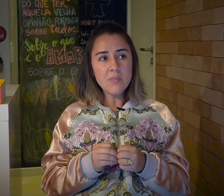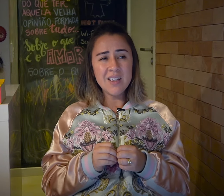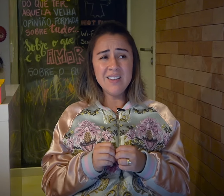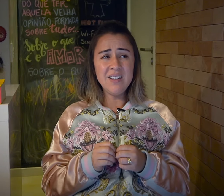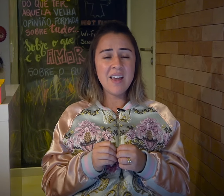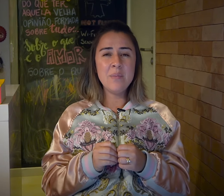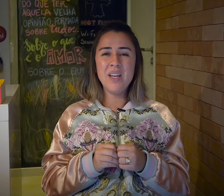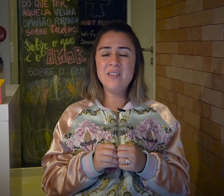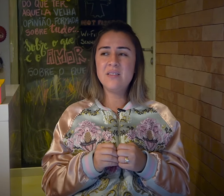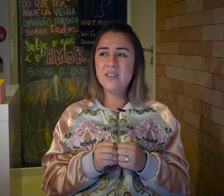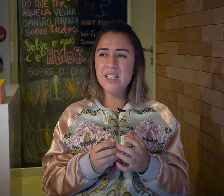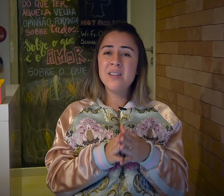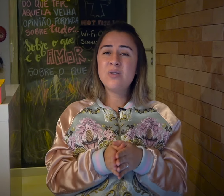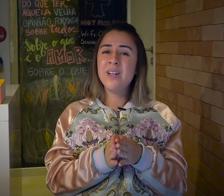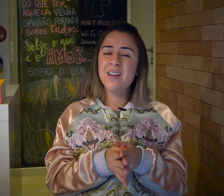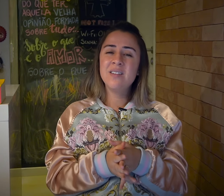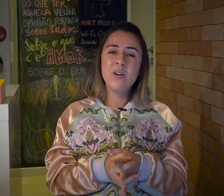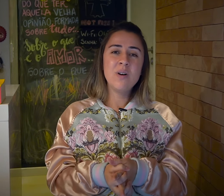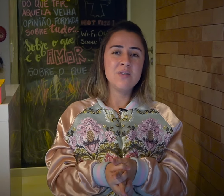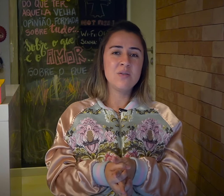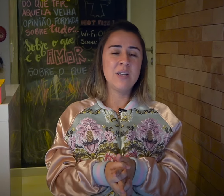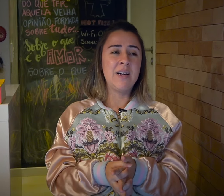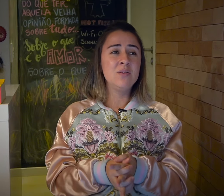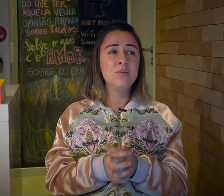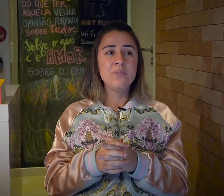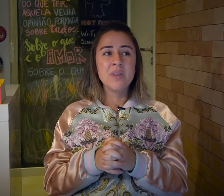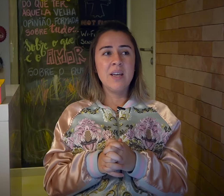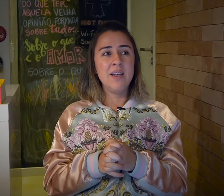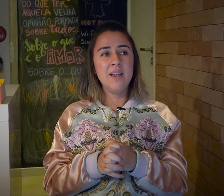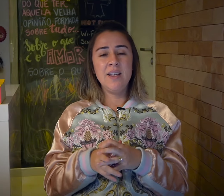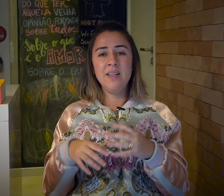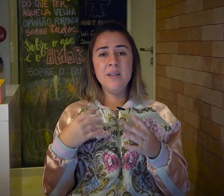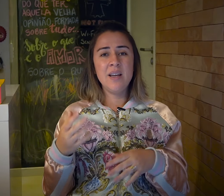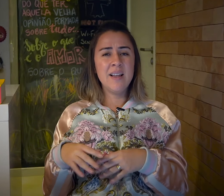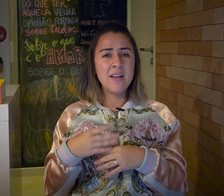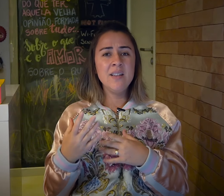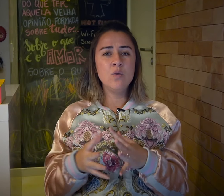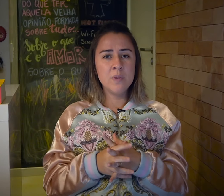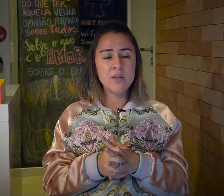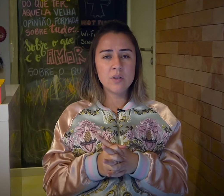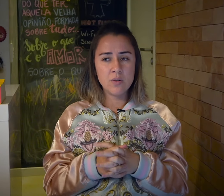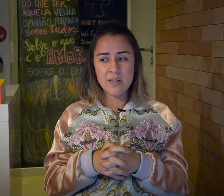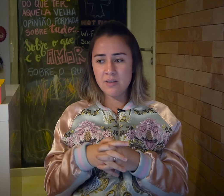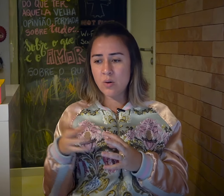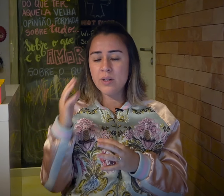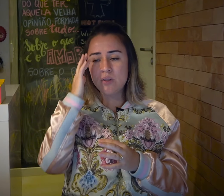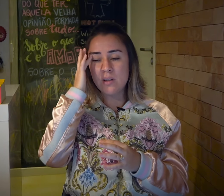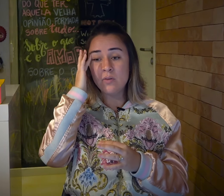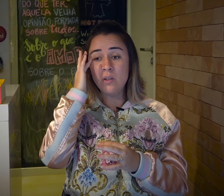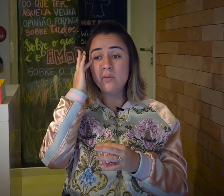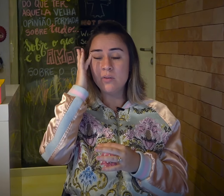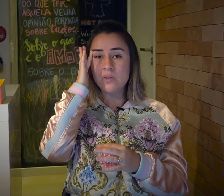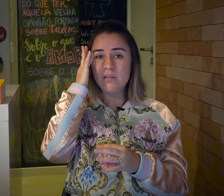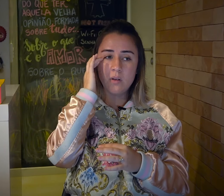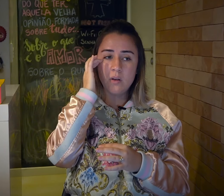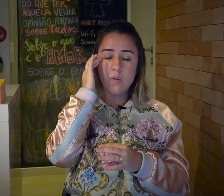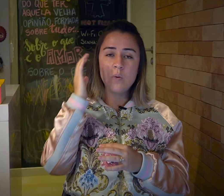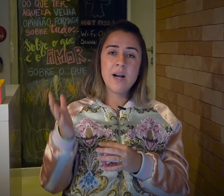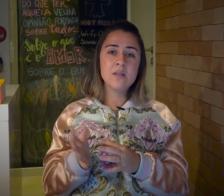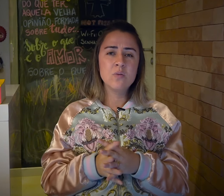E é bem triste, porque a história dela não é um caso isolado. Ele relata algumas situações na história dos Estados Unidos, inclusive um caso